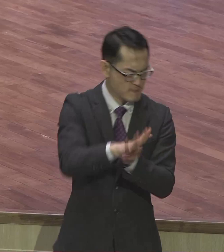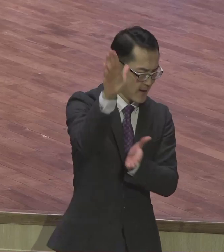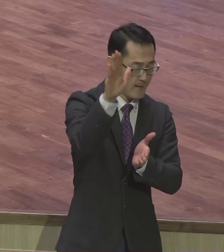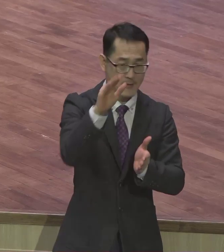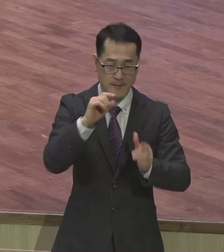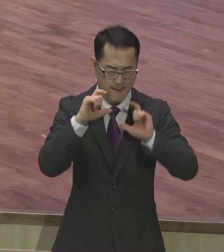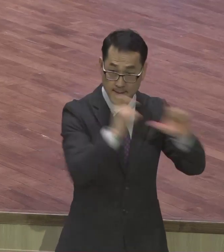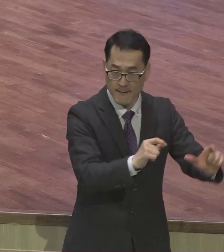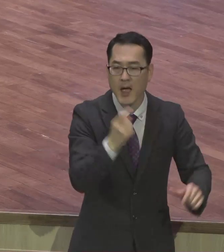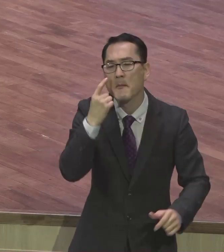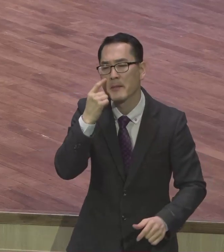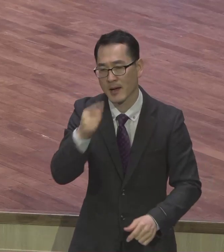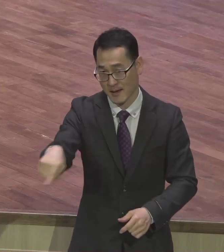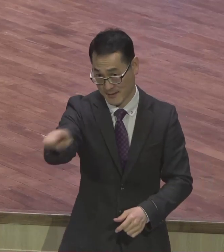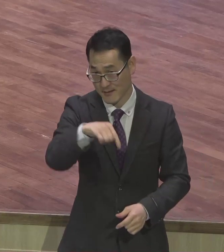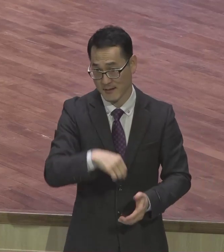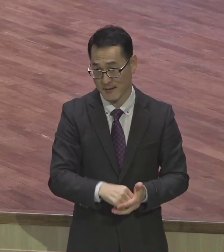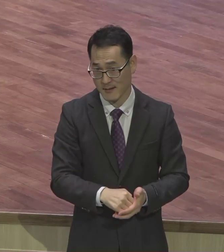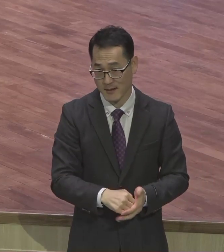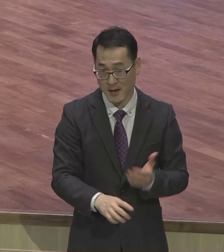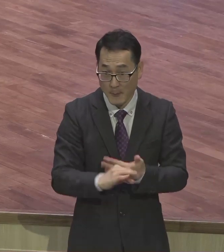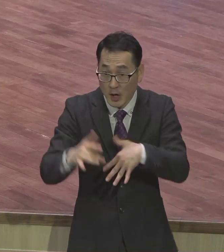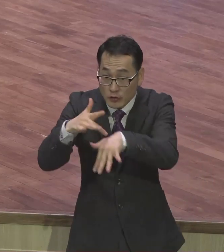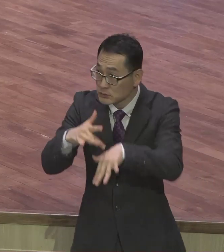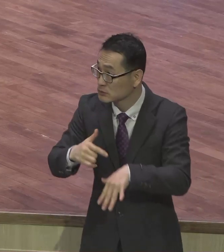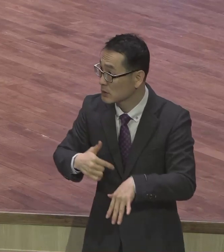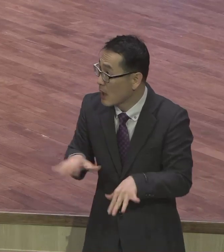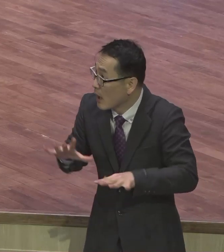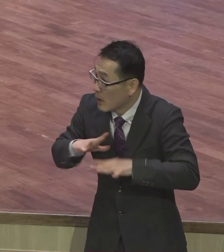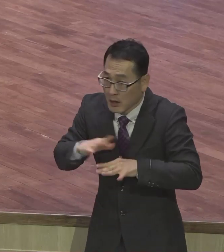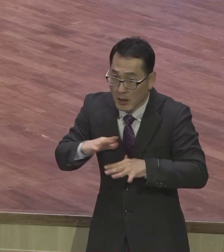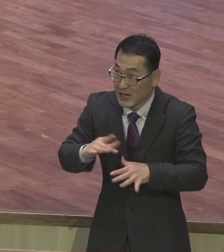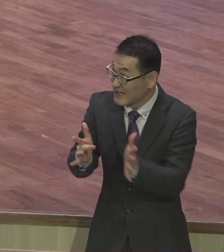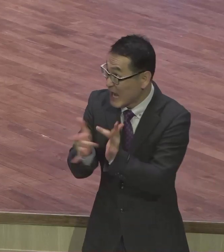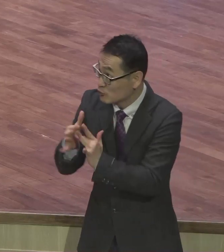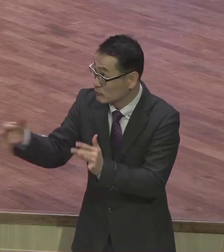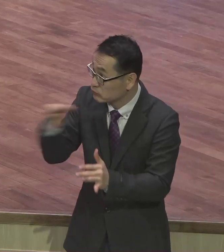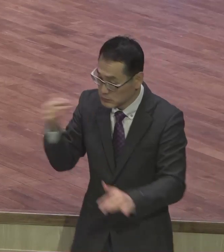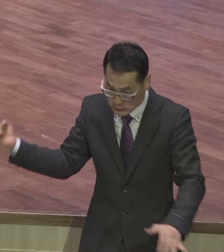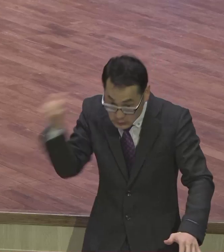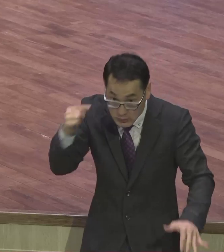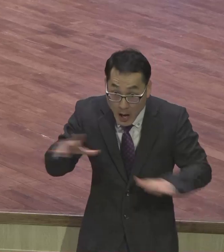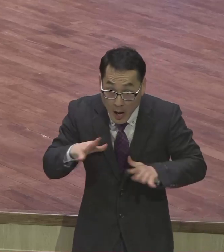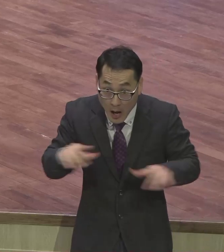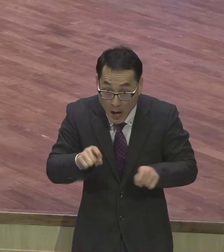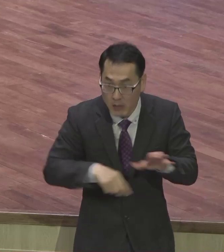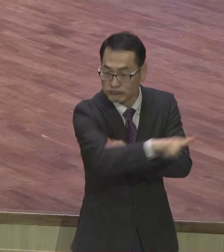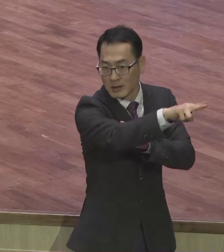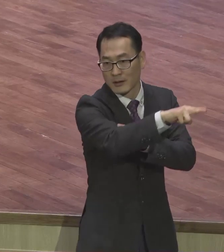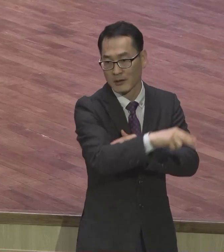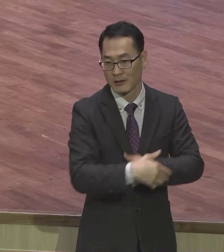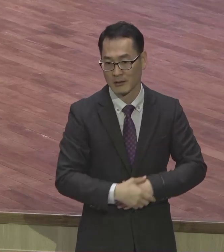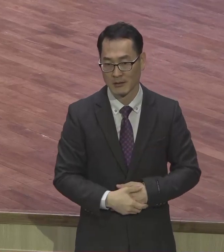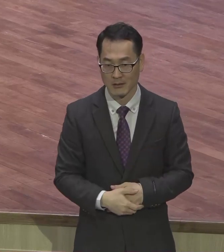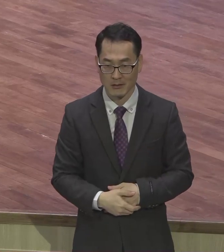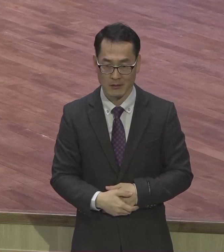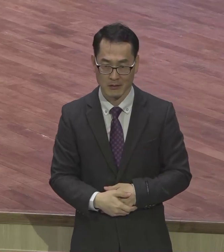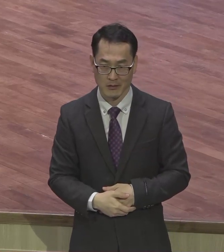그렇게 하세요 그럼 물러간다니까 주 예수여 예수님 부르기만 해도 물러가 옛날에 여러분 드라클라는